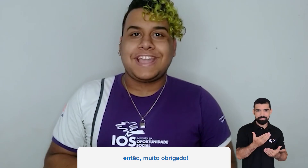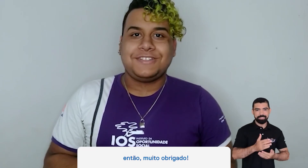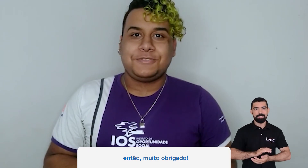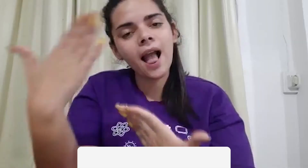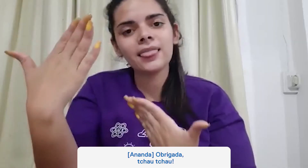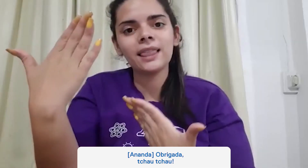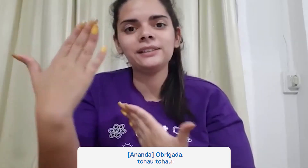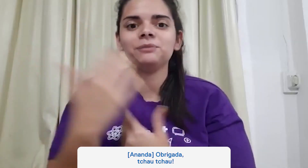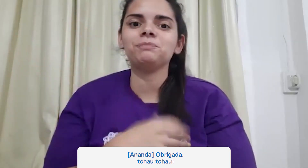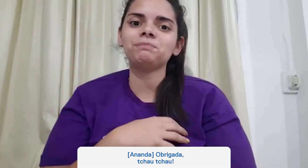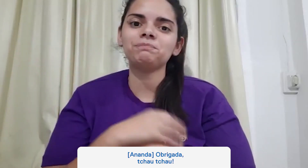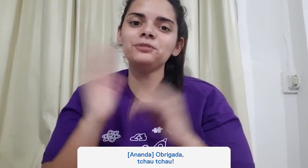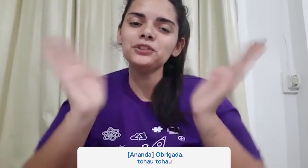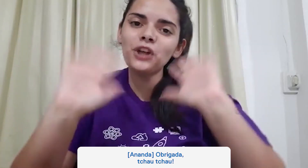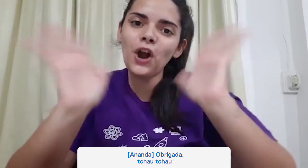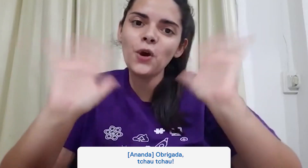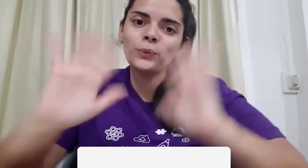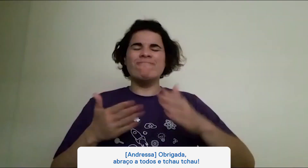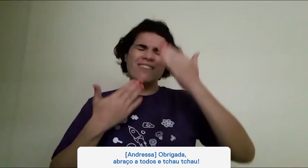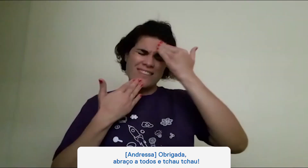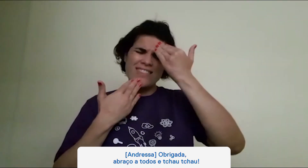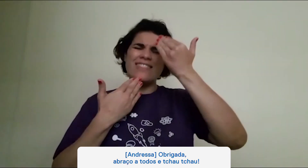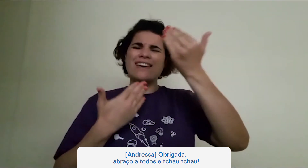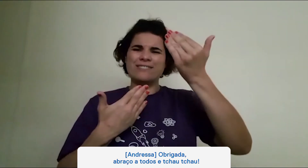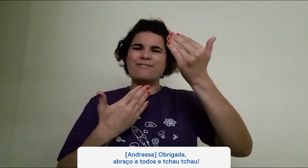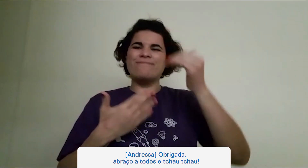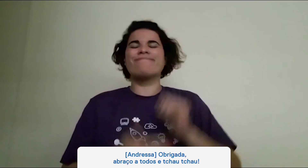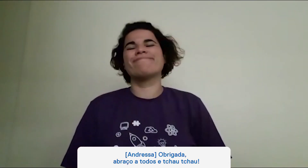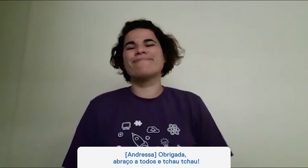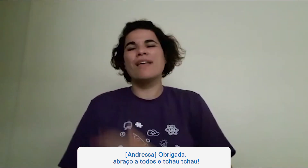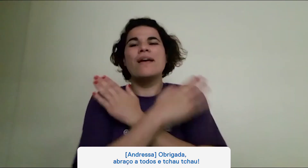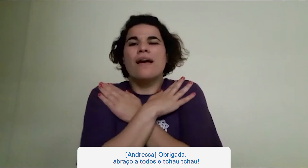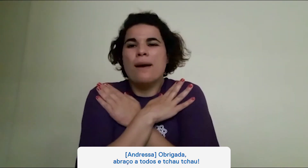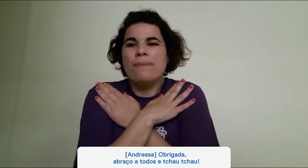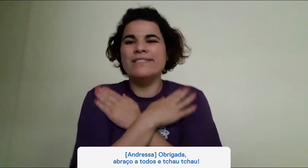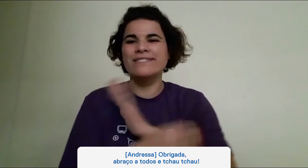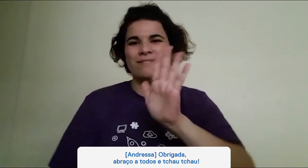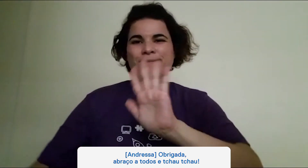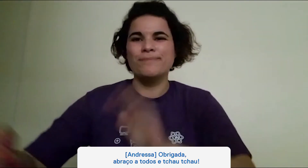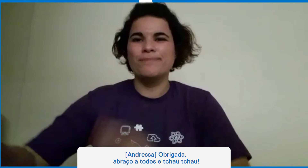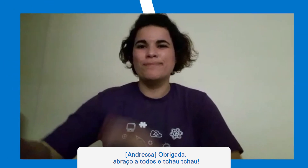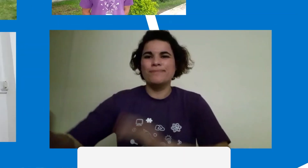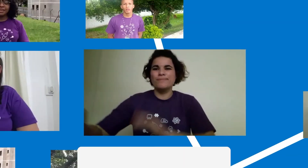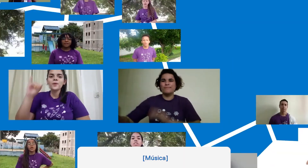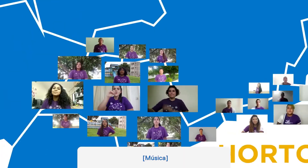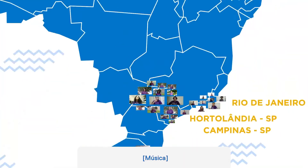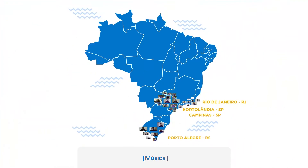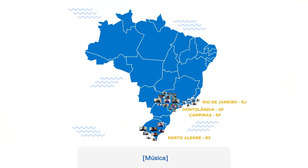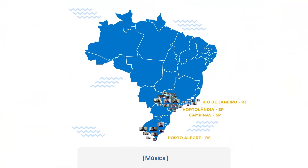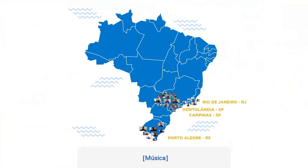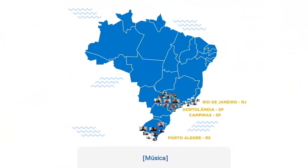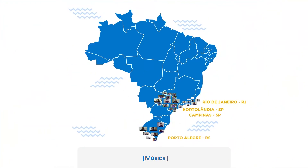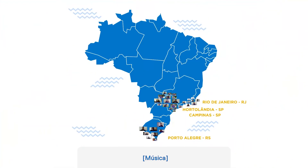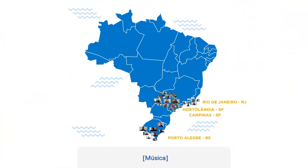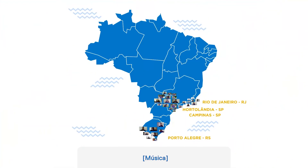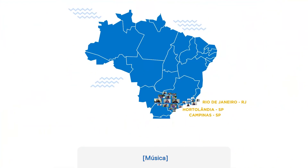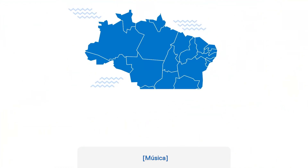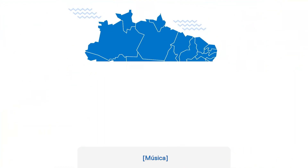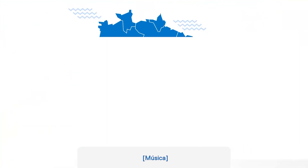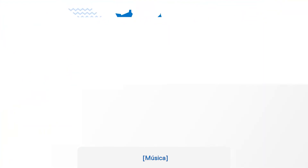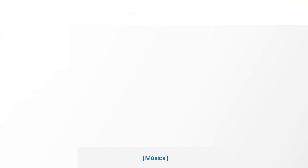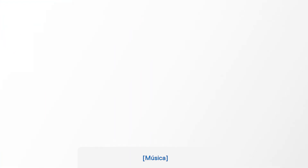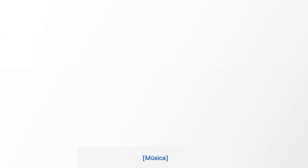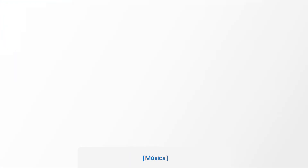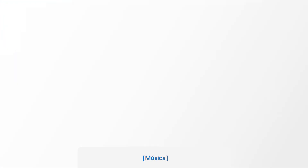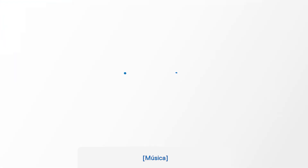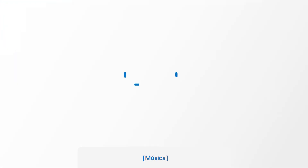muito obrigada. Obrigada, tchau, tchau. Obrigada. Abraço a todos, tchau, tchau. Abraço a todos,